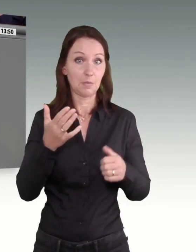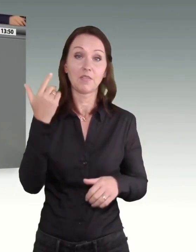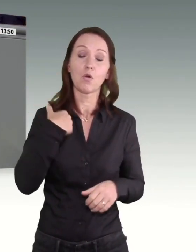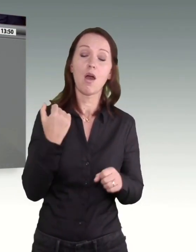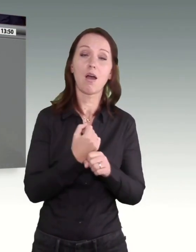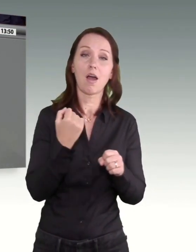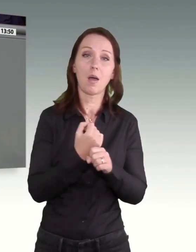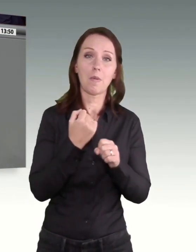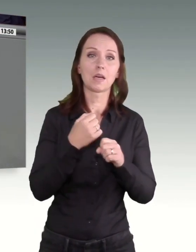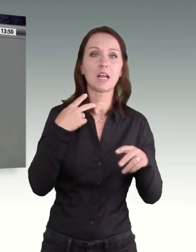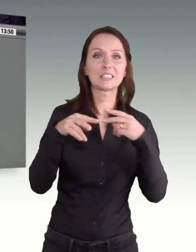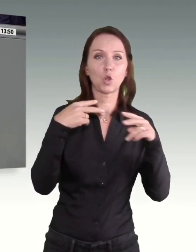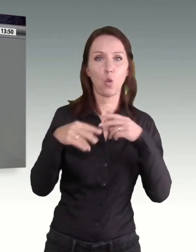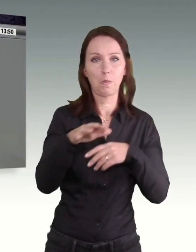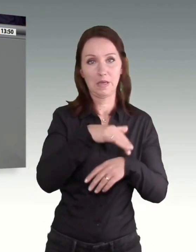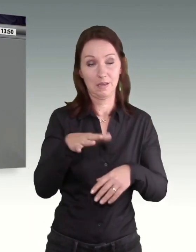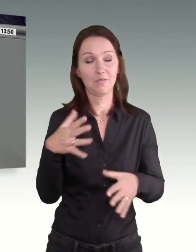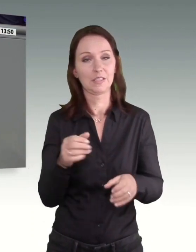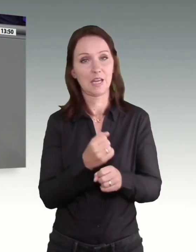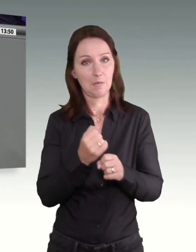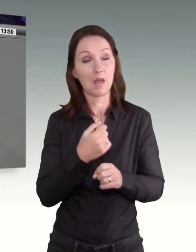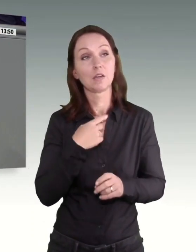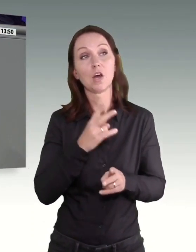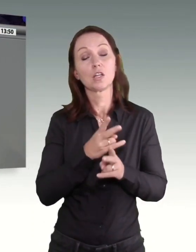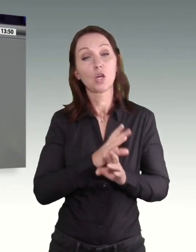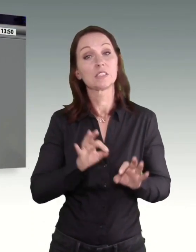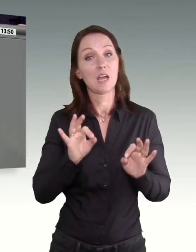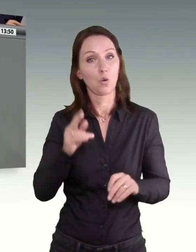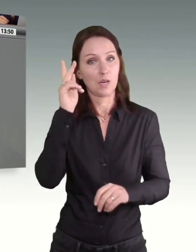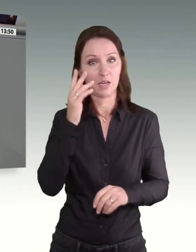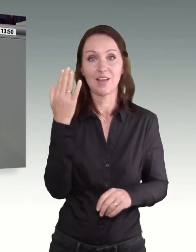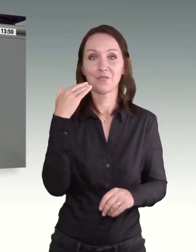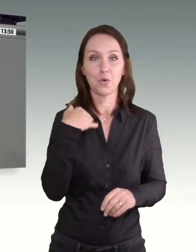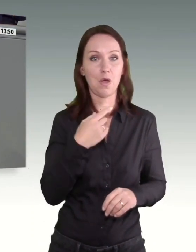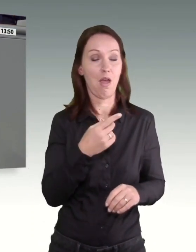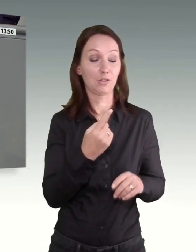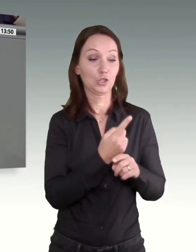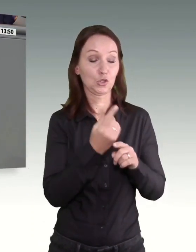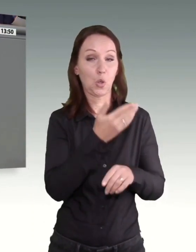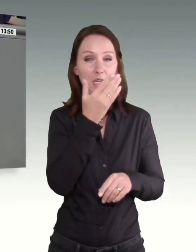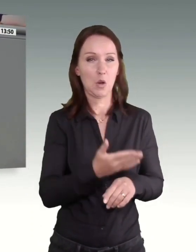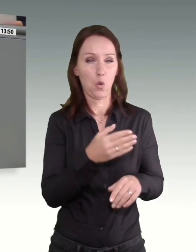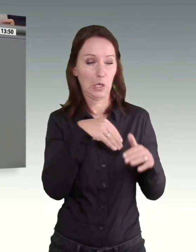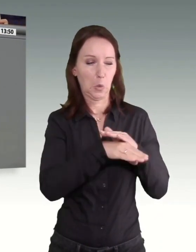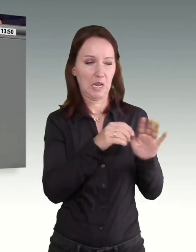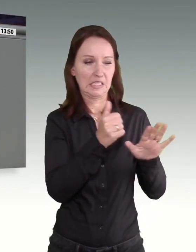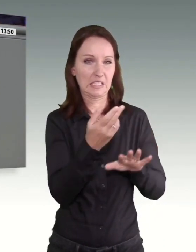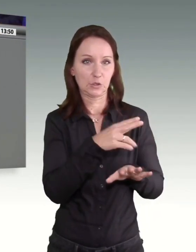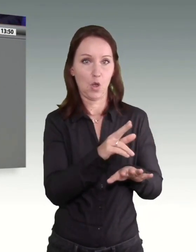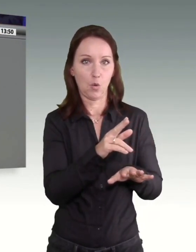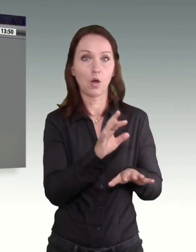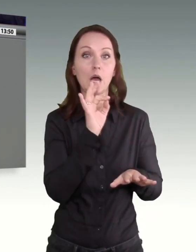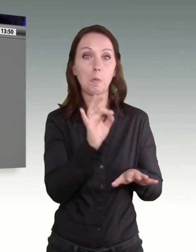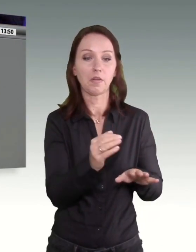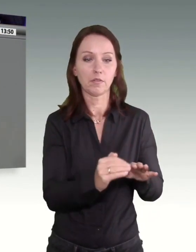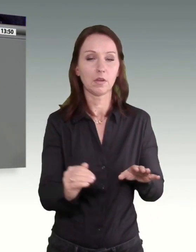gearbeitet und erinnere mich noch sehr gut daran, wie mein Stundenlohn von damals knapp 6 Euro die Stunde auf 8,50 Euro